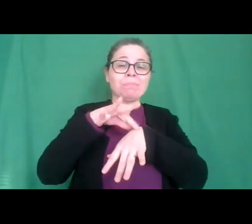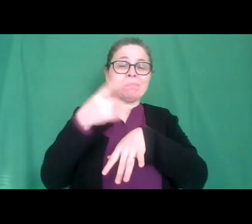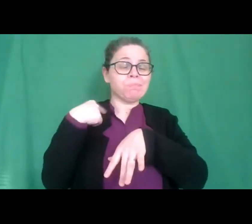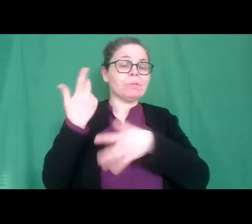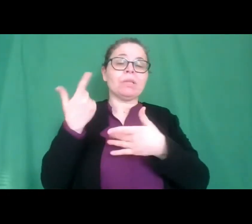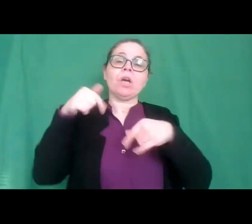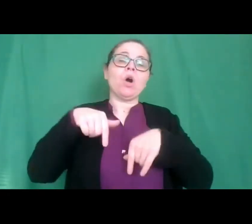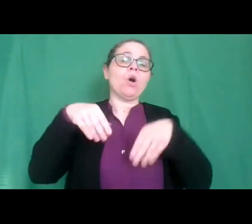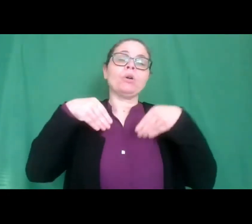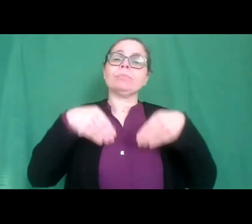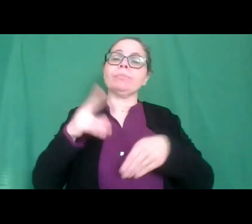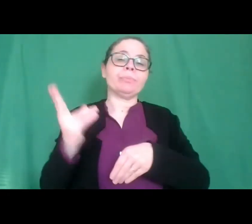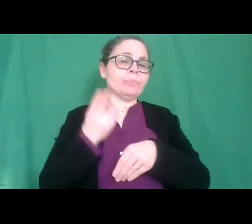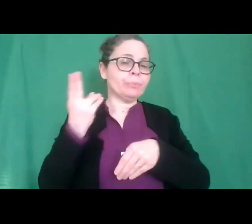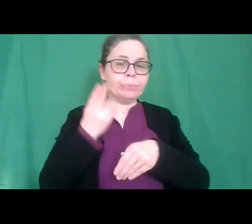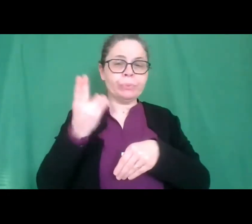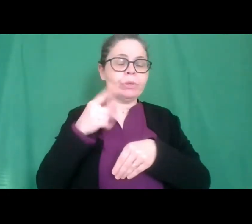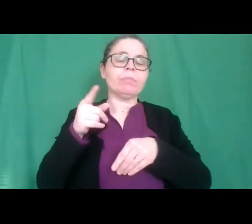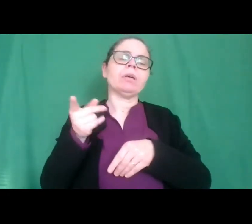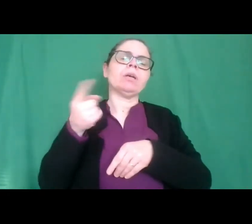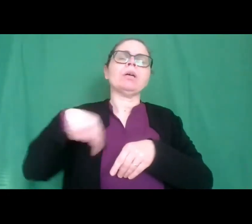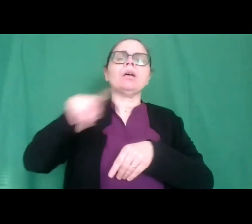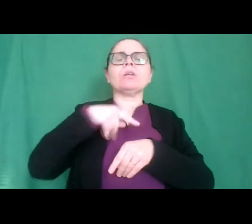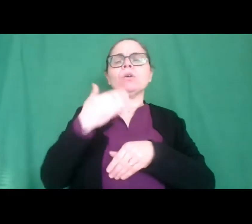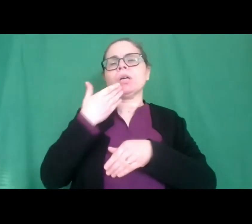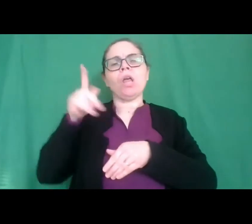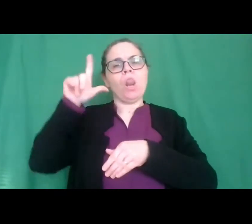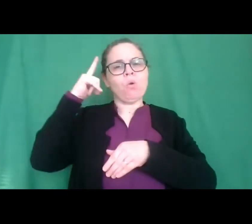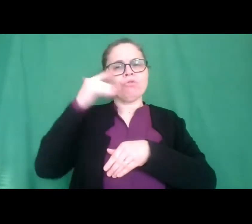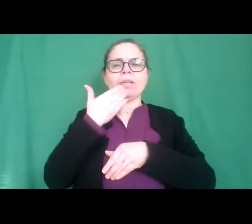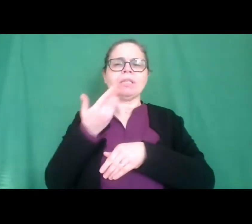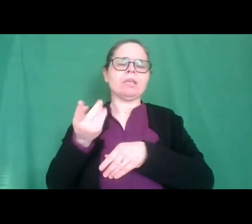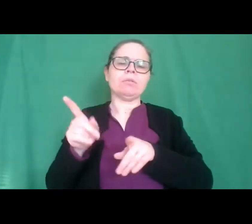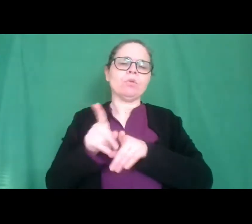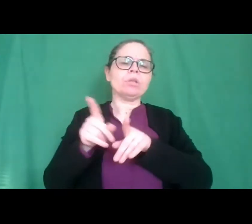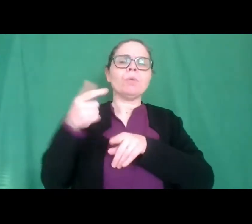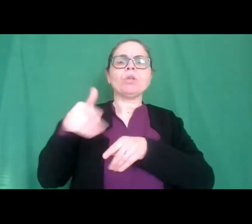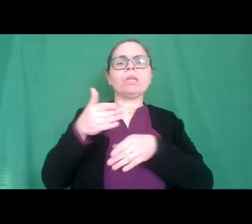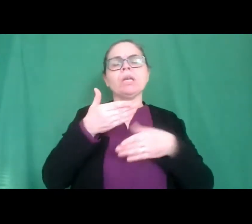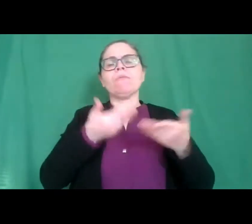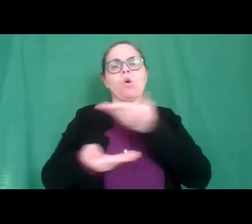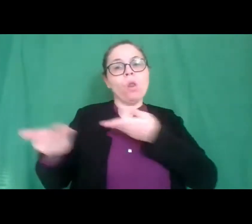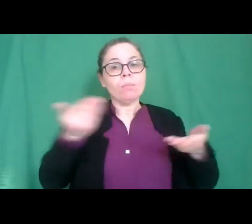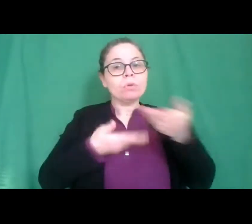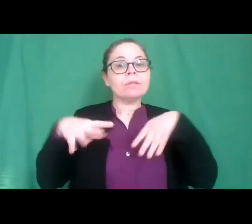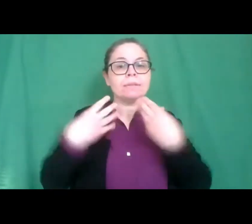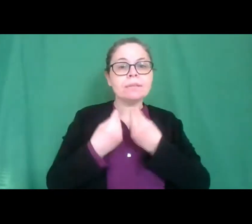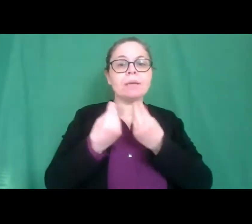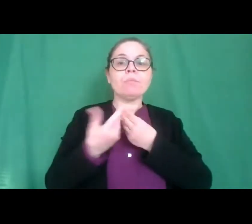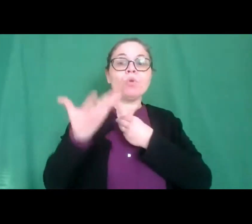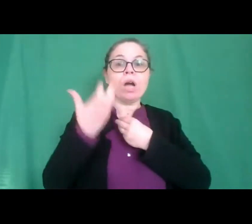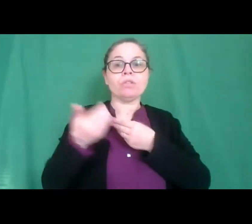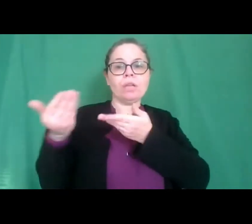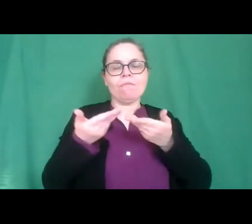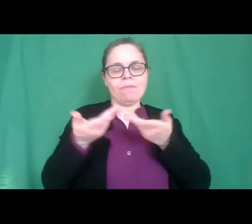può essere presente ma noi le ringraziamo comunque per la collaborazione per aver accolto l'invito